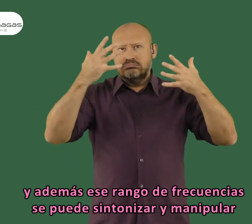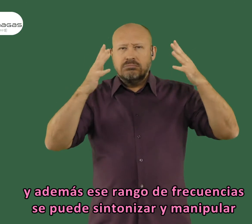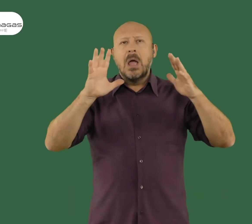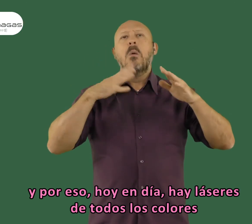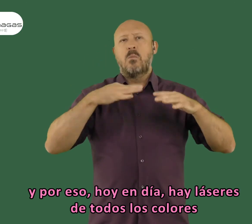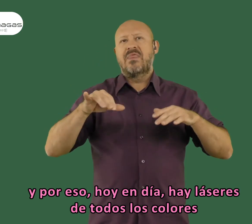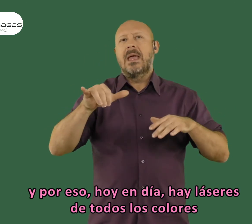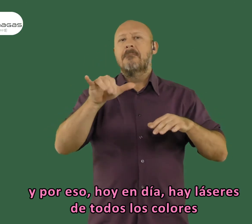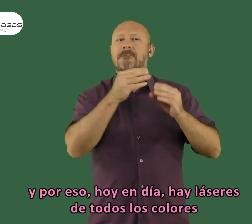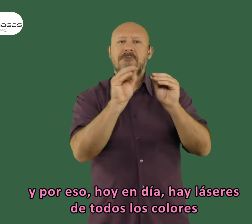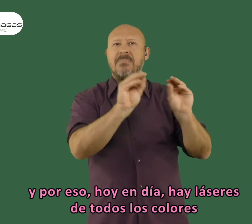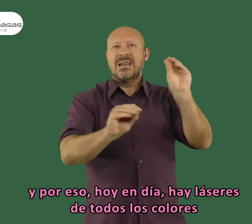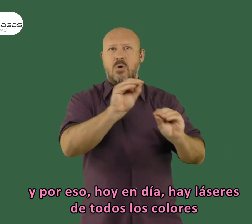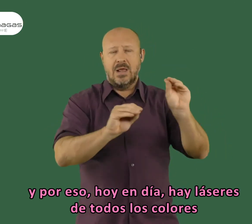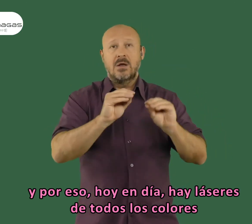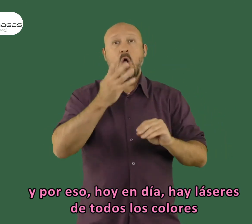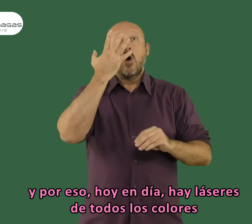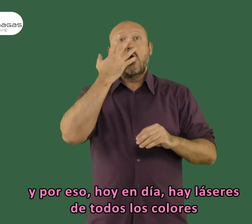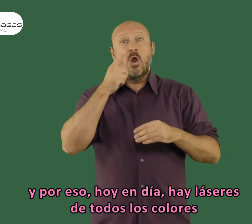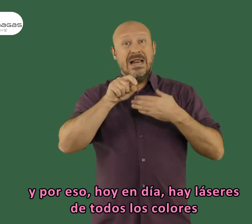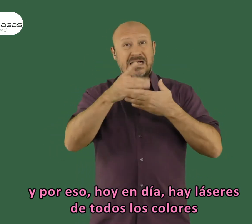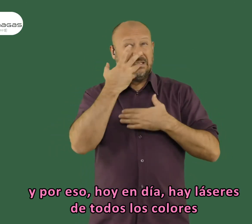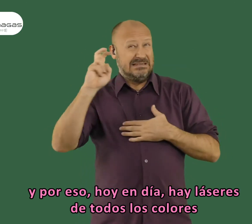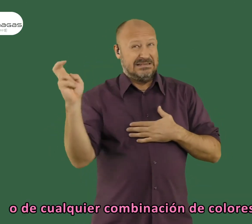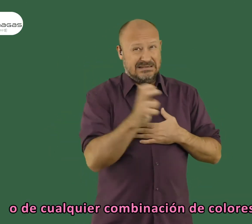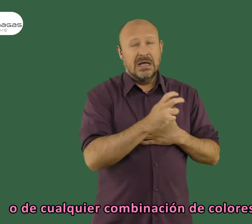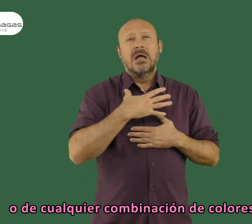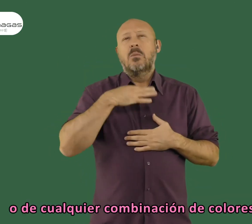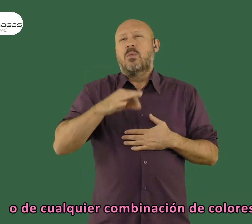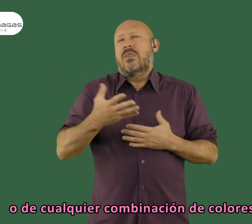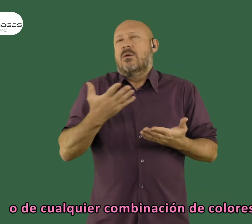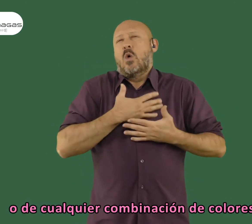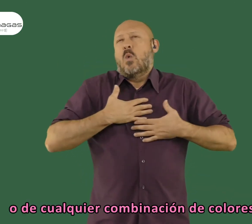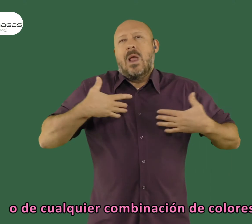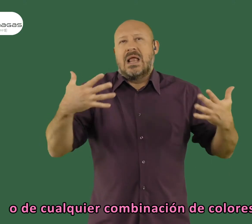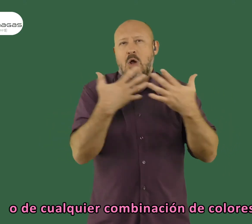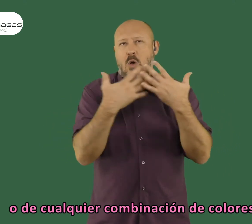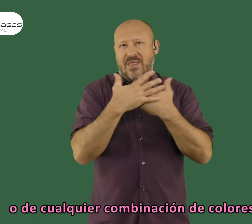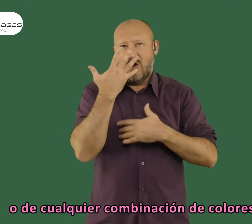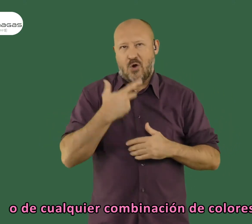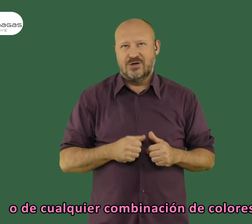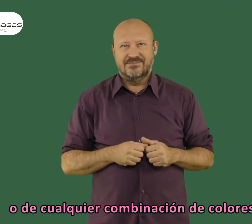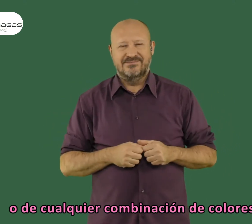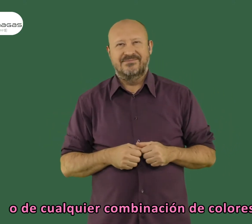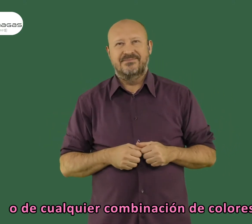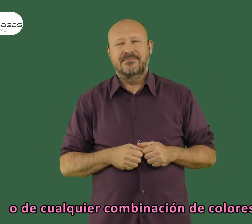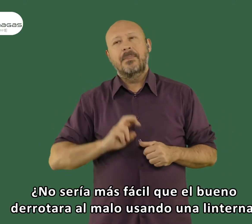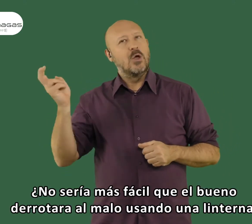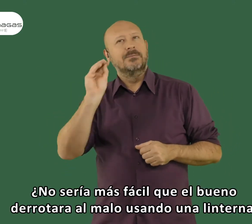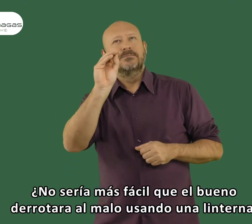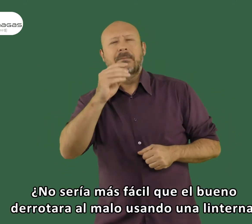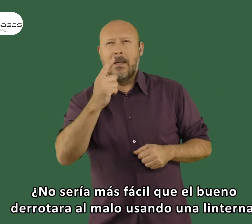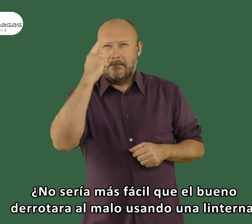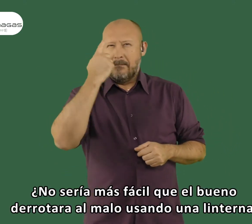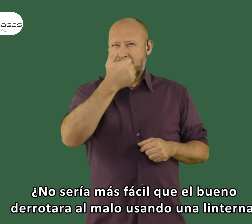y se puede manipular. Con lo cual, hoy en día, no solamente hay láseres de todos los colores, sino también se puede decir que cualquier combinación de colores.